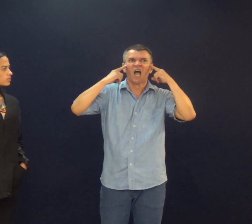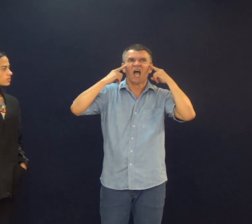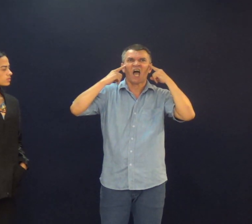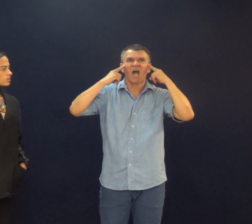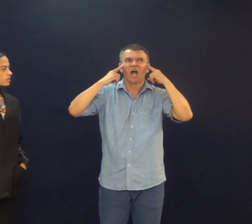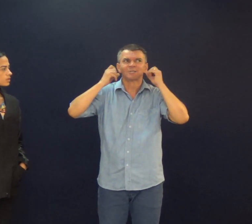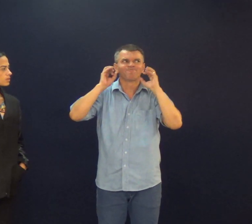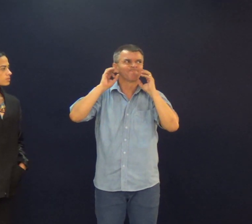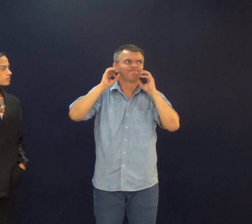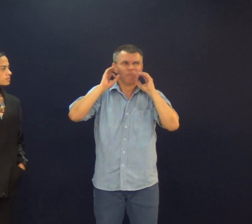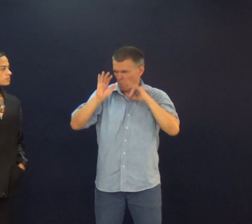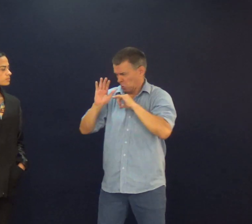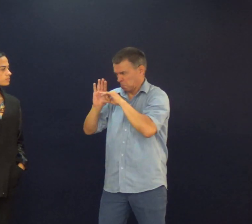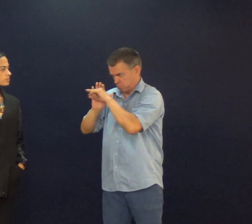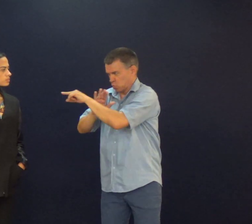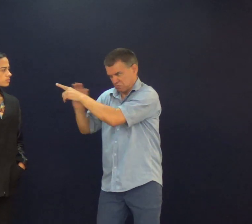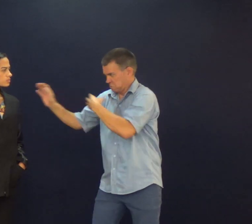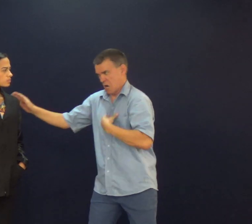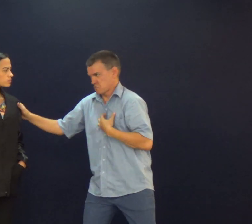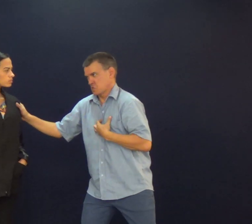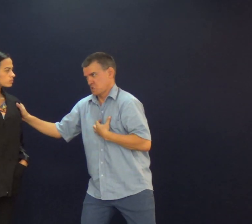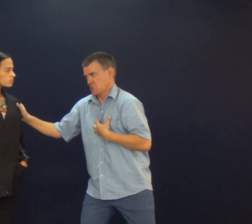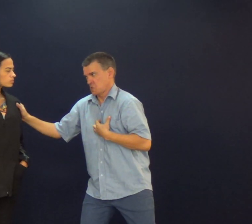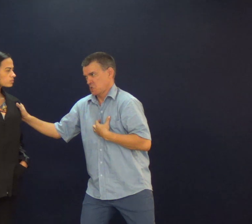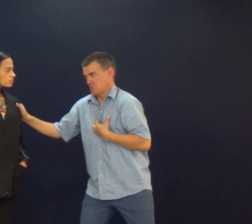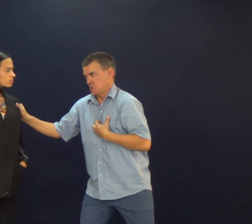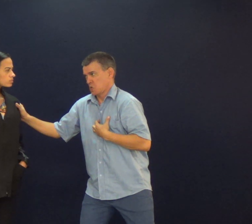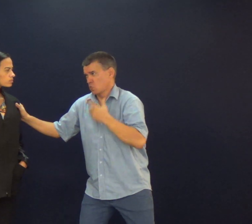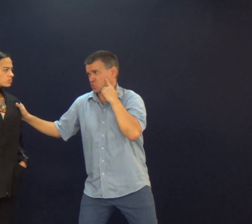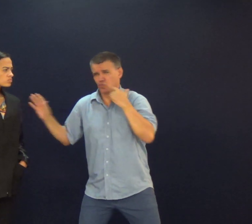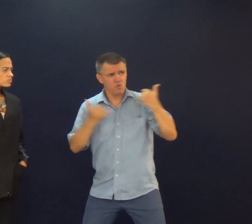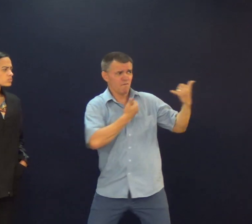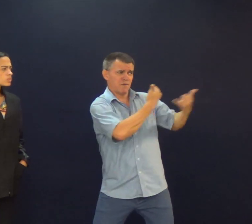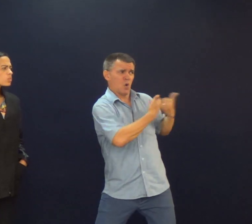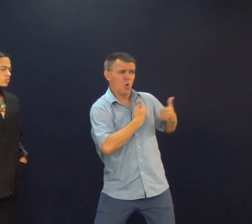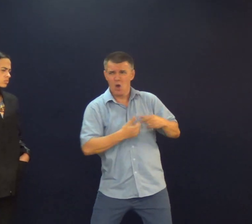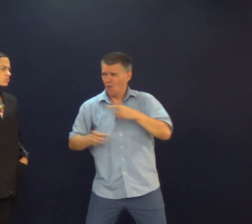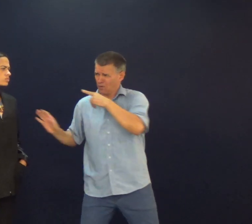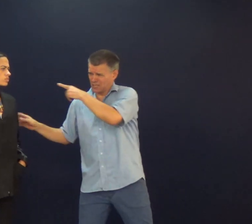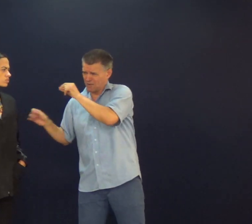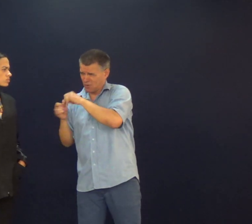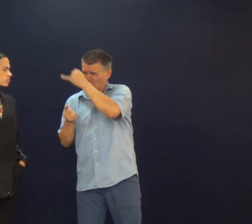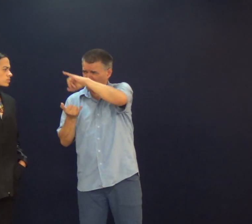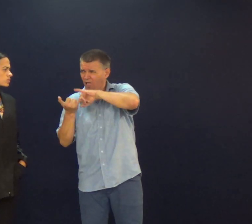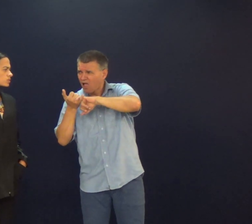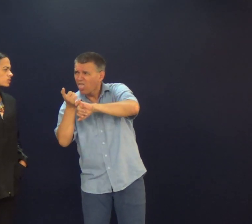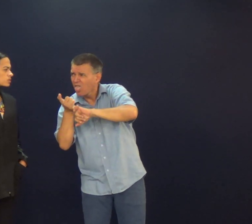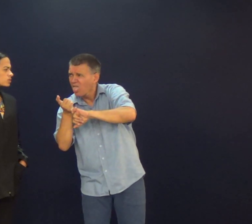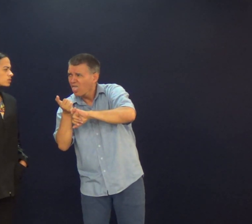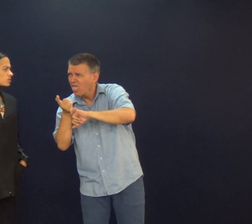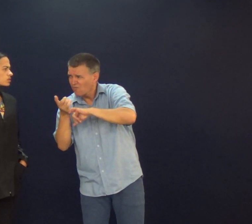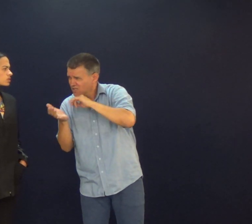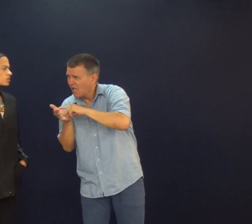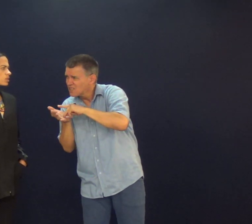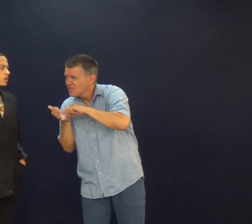Aí você fica na dúvida Pode fazer uma pergunta Ou você não vai ficar brava? Alguns outros me falaram Que você tem um amante É verdade?